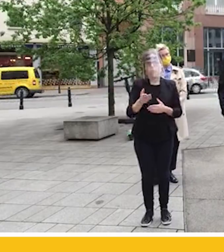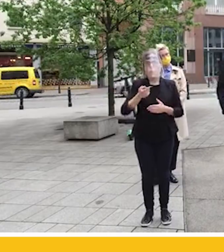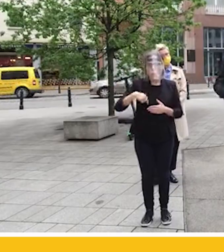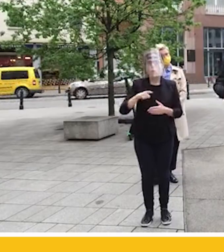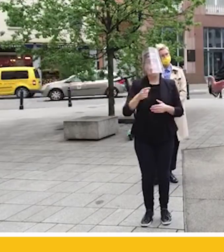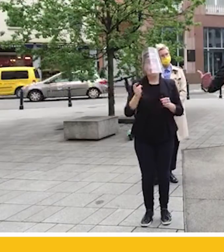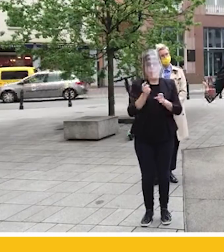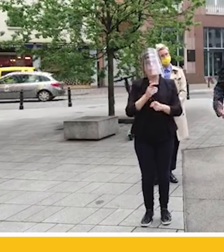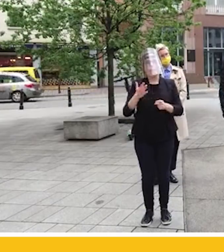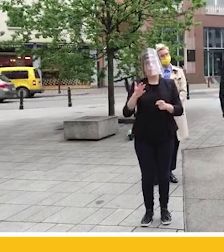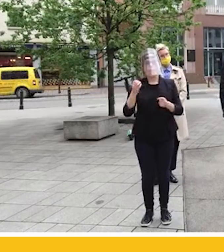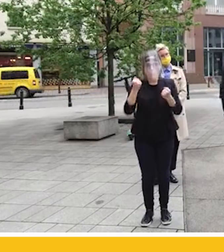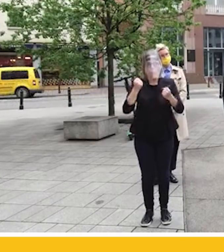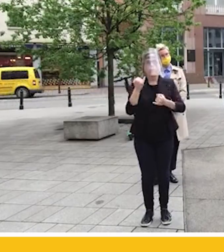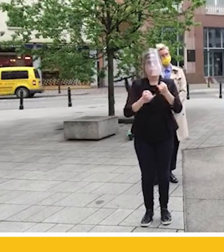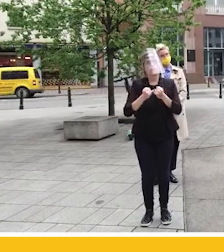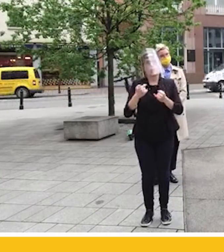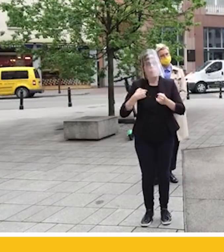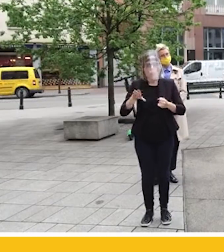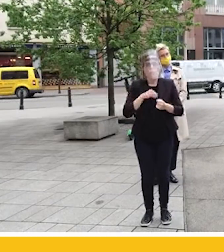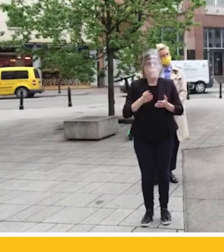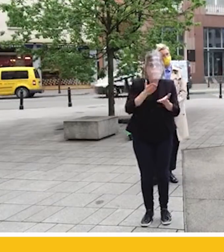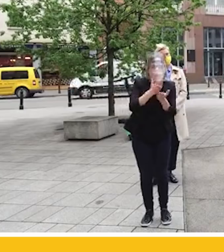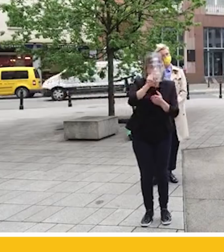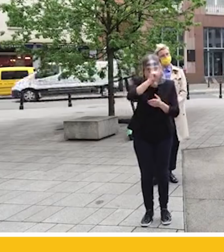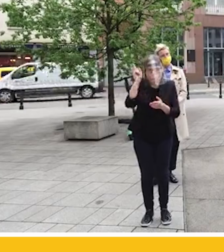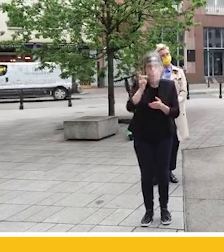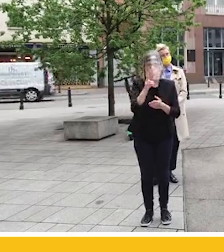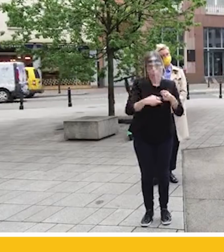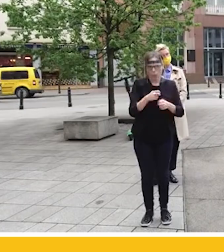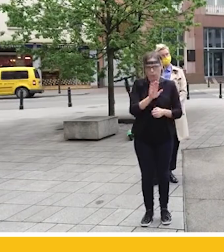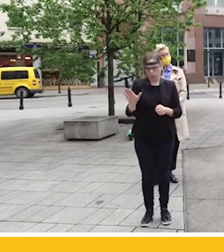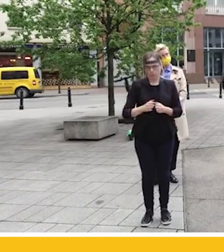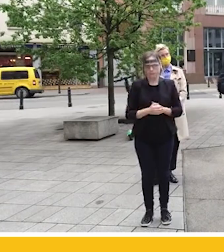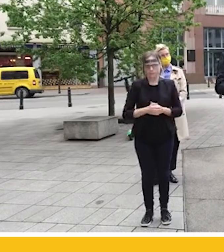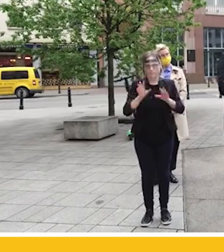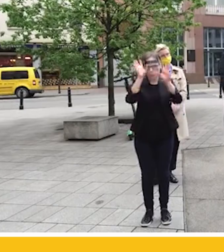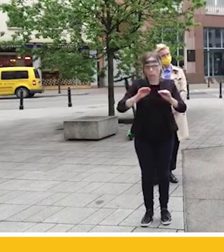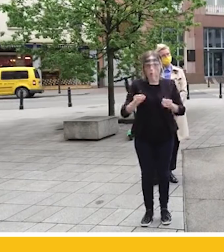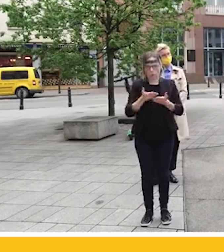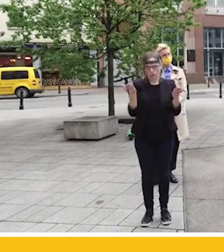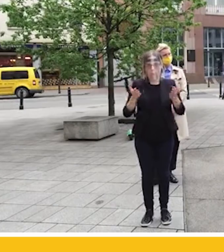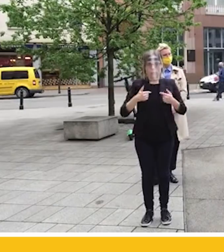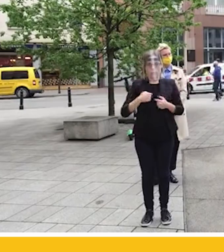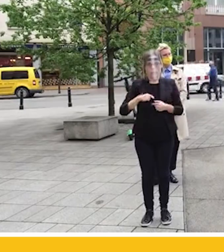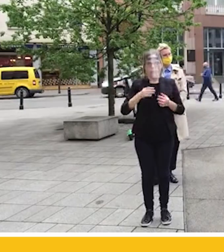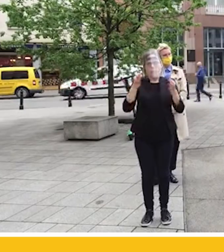wspólnotą, pomóc tym, którzy dzisiaj znajdują się w problemie. Drodzy Państwo, znajdujemy się też w bardzo